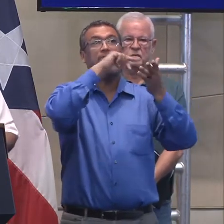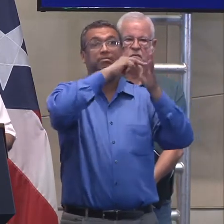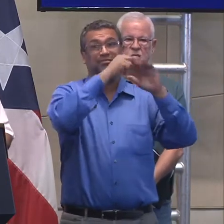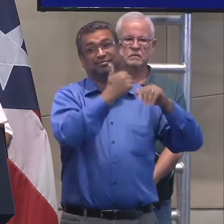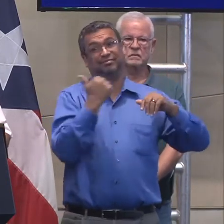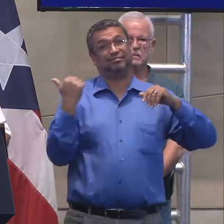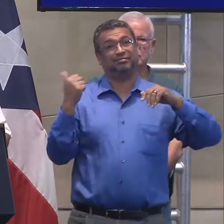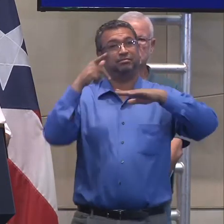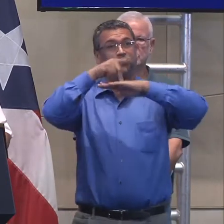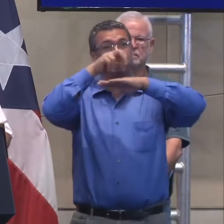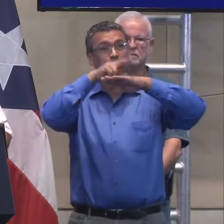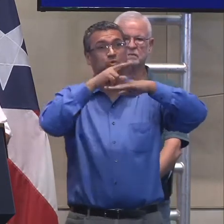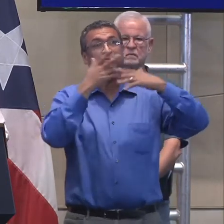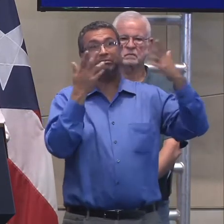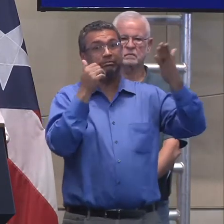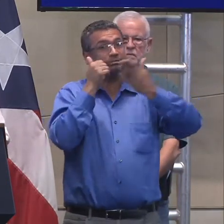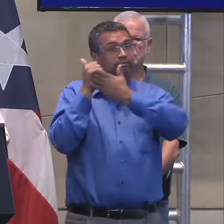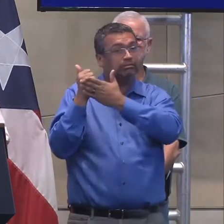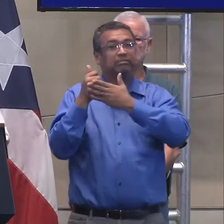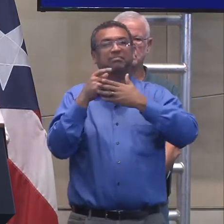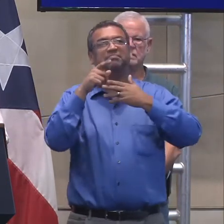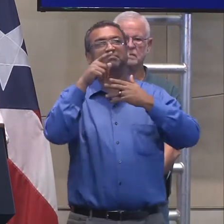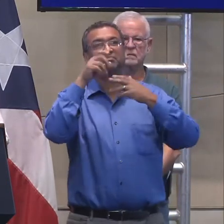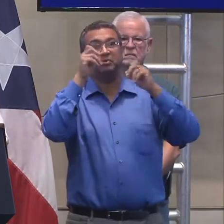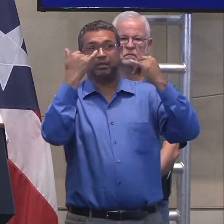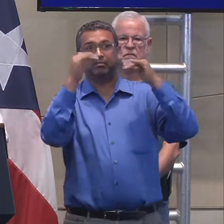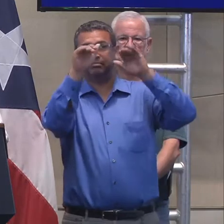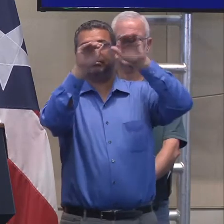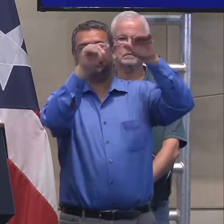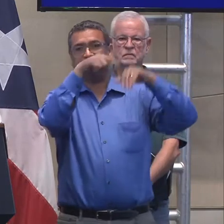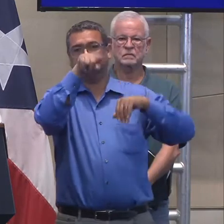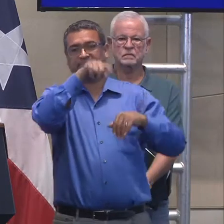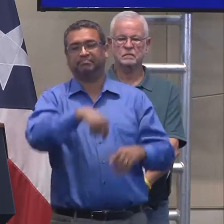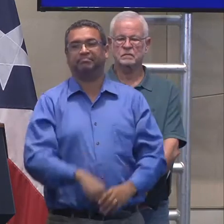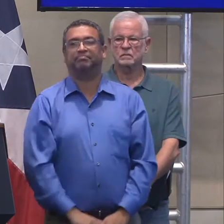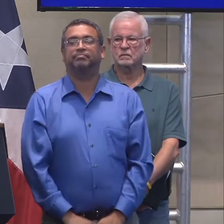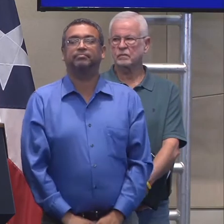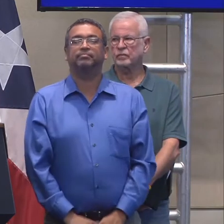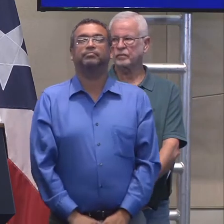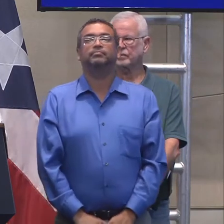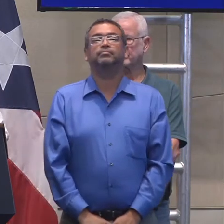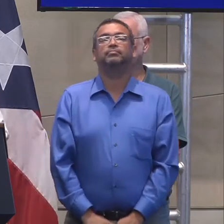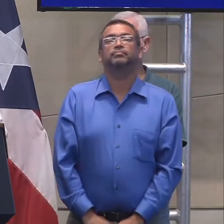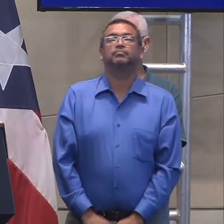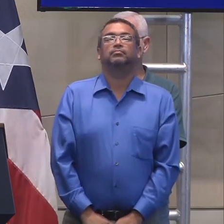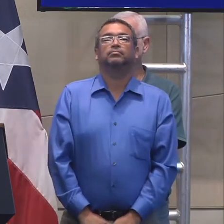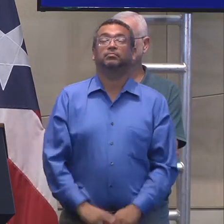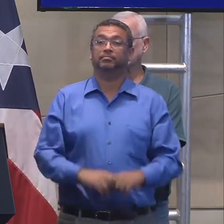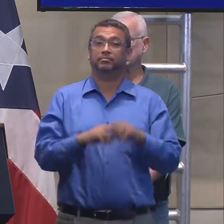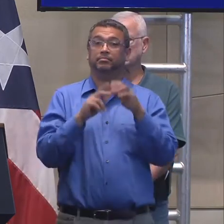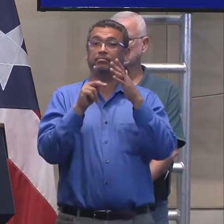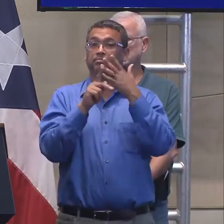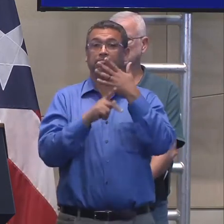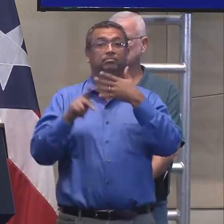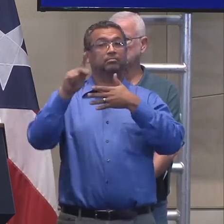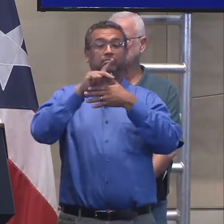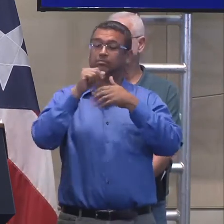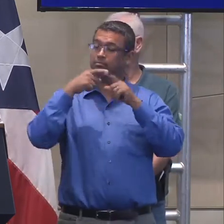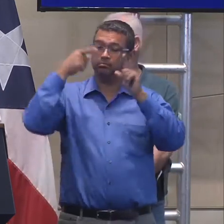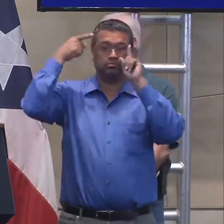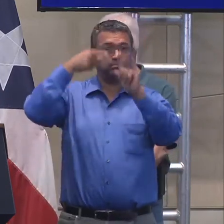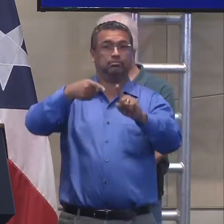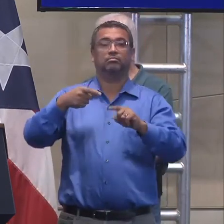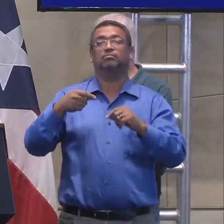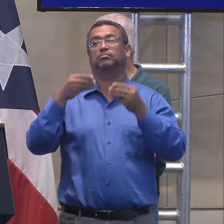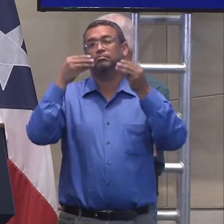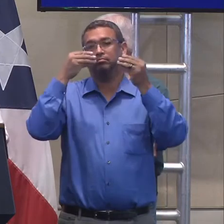y para que los congresistas allá puedan tomar acción. Las prioridades siguen siendo, ¿verdad? Llevar comida y agua a